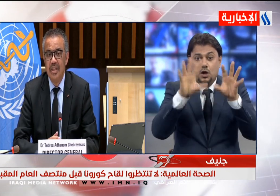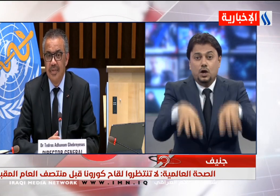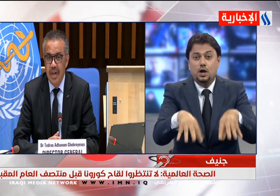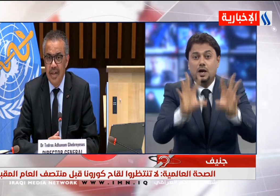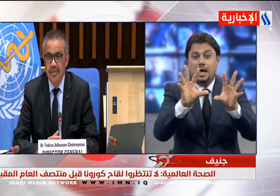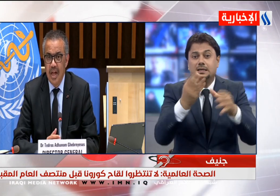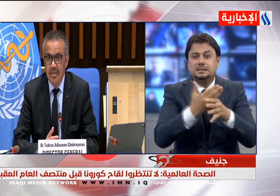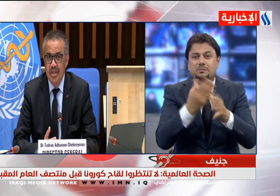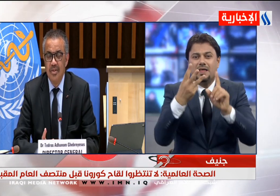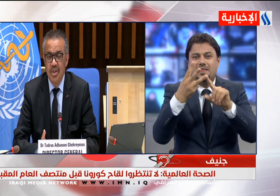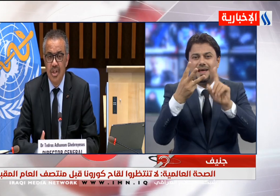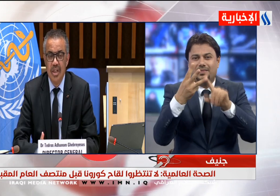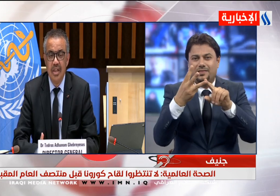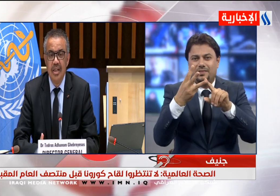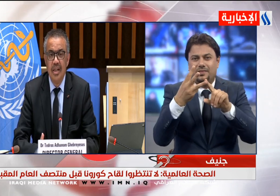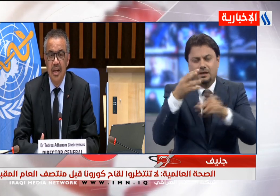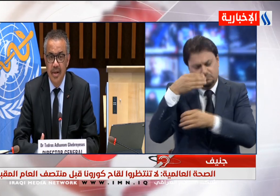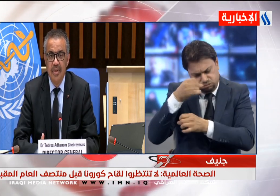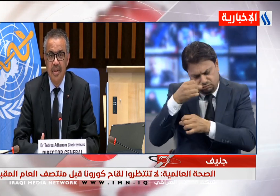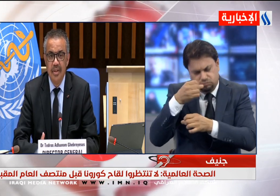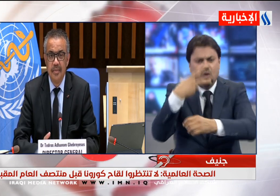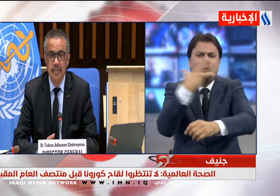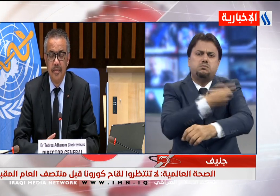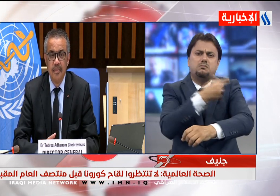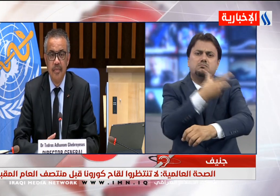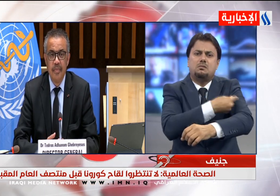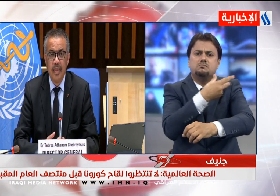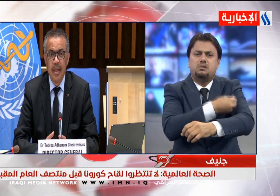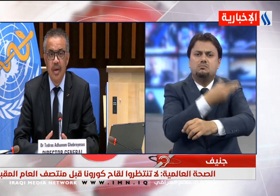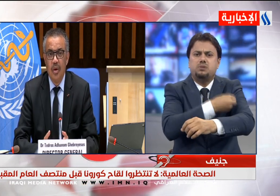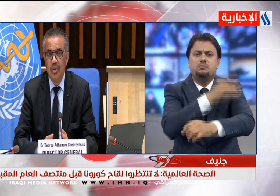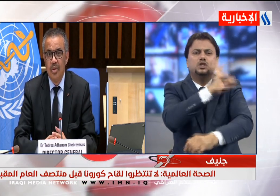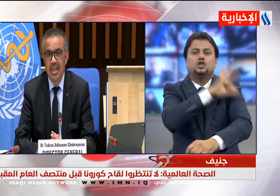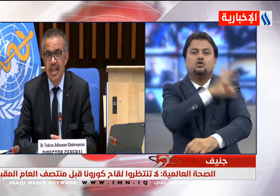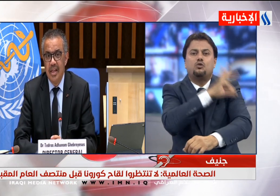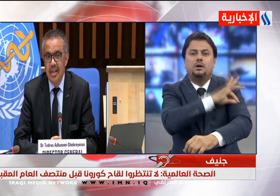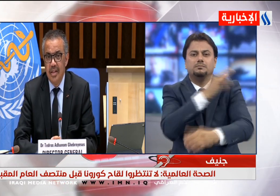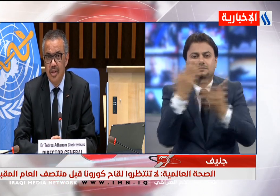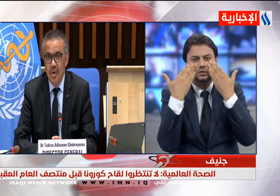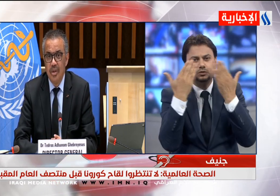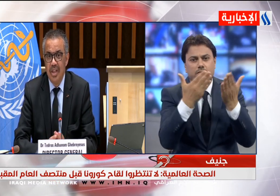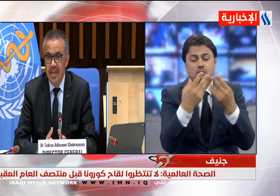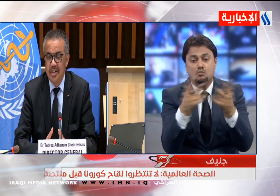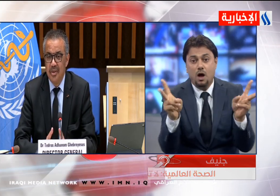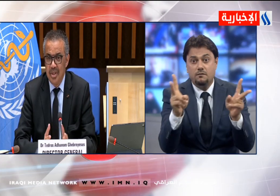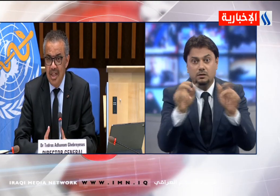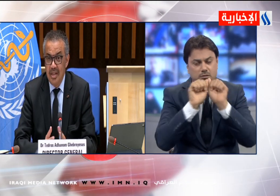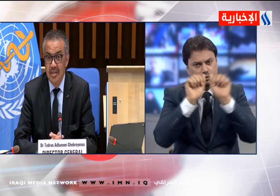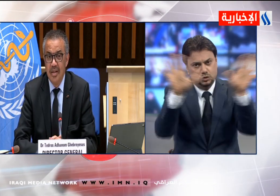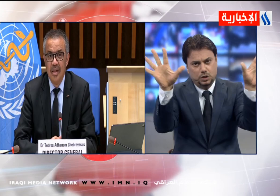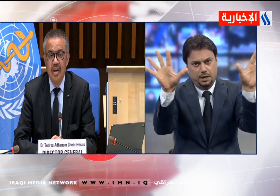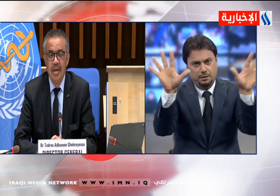للمرحلة الثالثة من التجارب السريرية على اللقاح قبل الموافقة على استخدامه